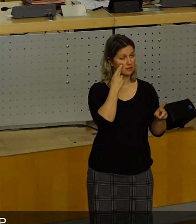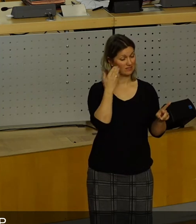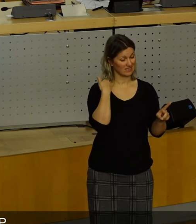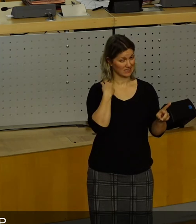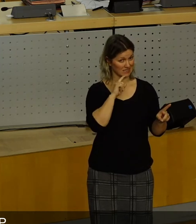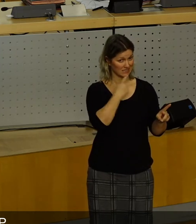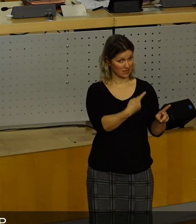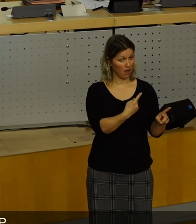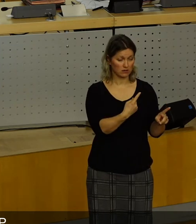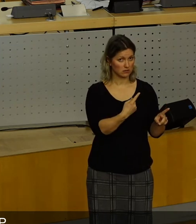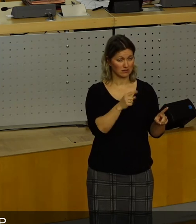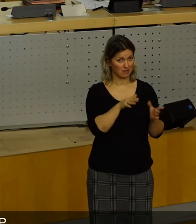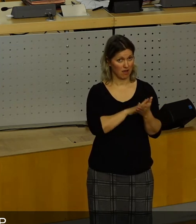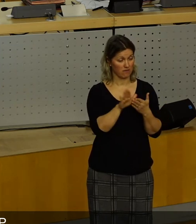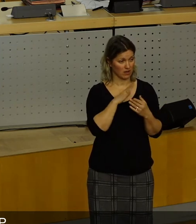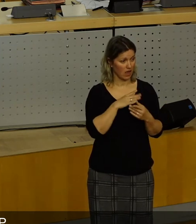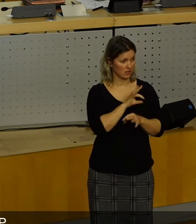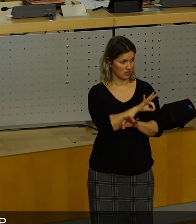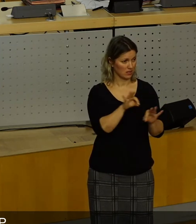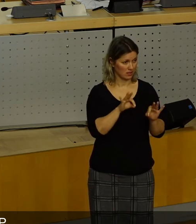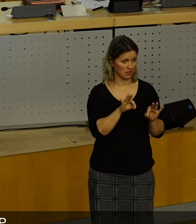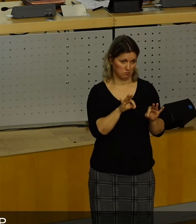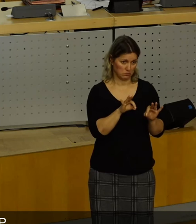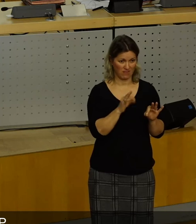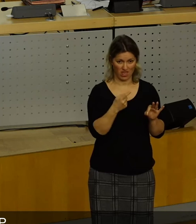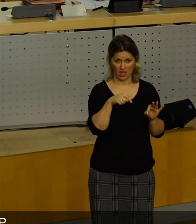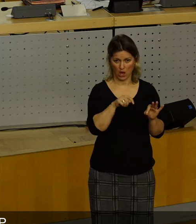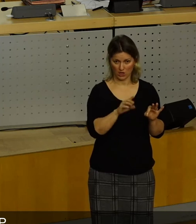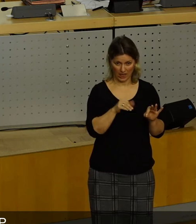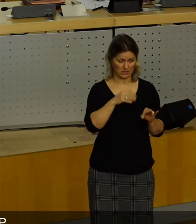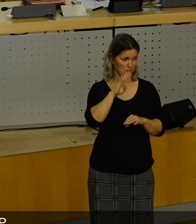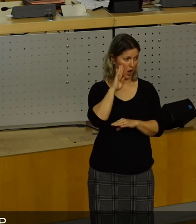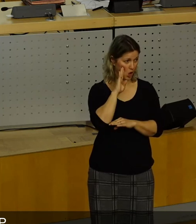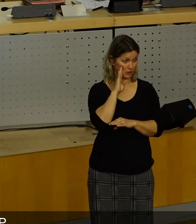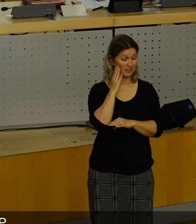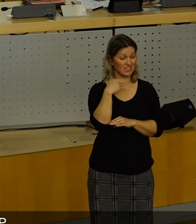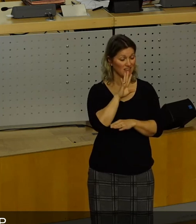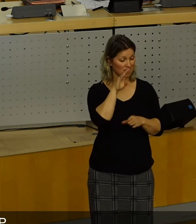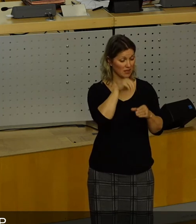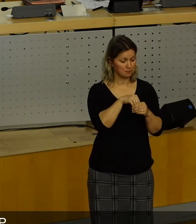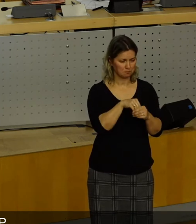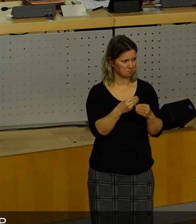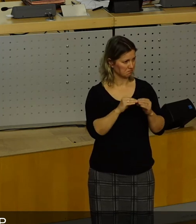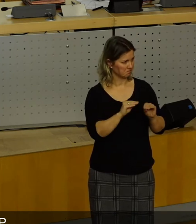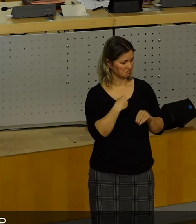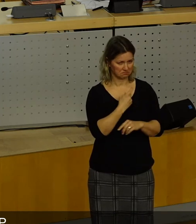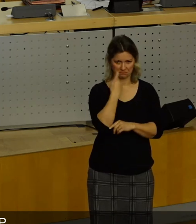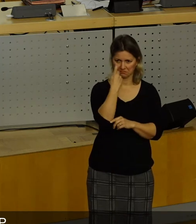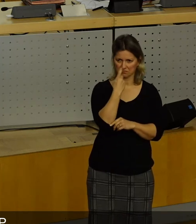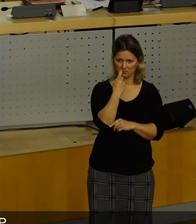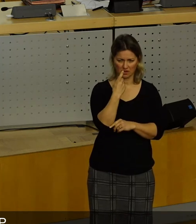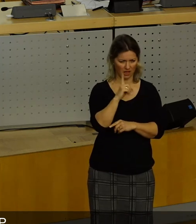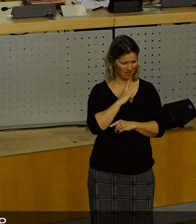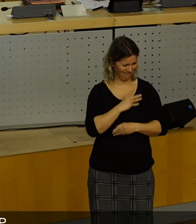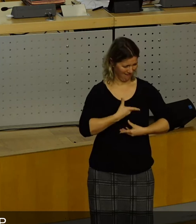gesagt habe, weil das ist ganz einfach und das ist dann auch vielleicht interessant für alle, die das heute mitverfolgen. Das Erste ist, ich habe meine Verwunderung geäußert, warum wir